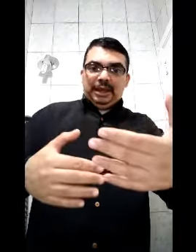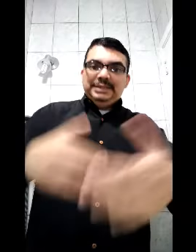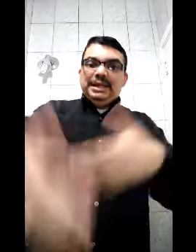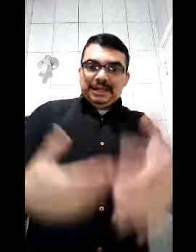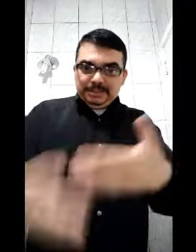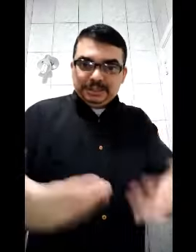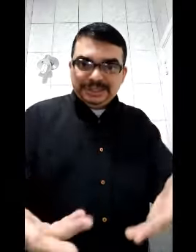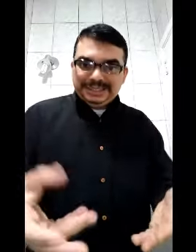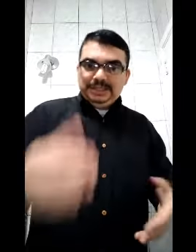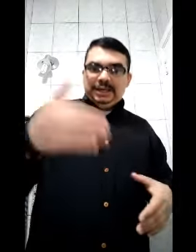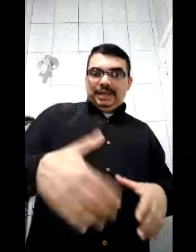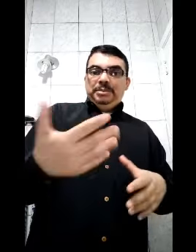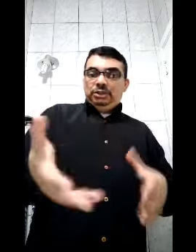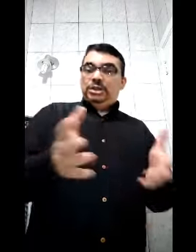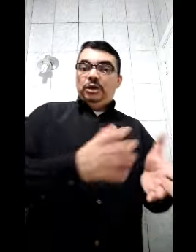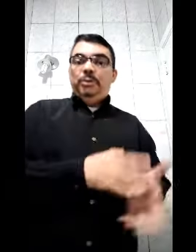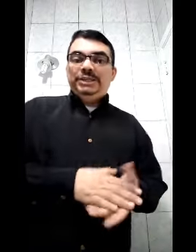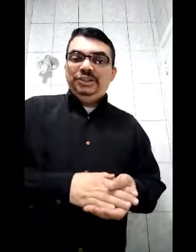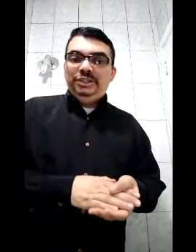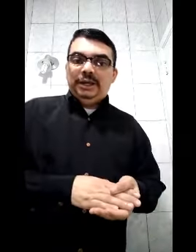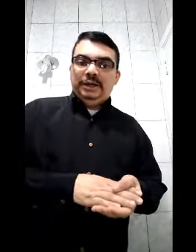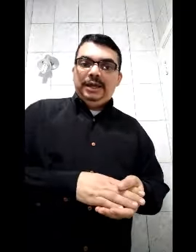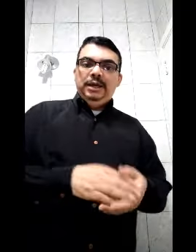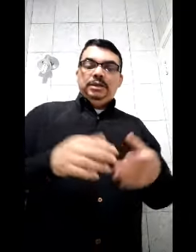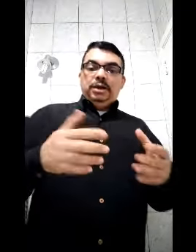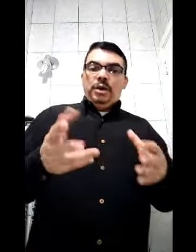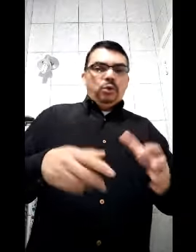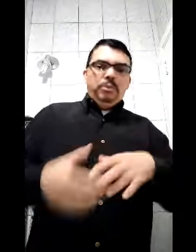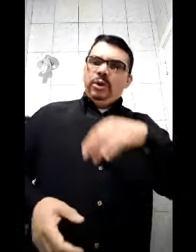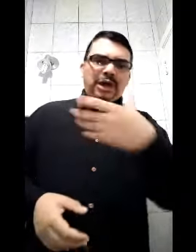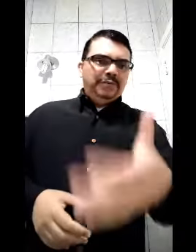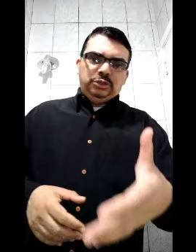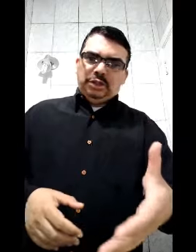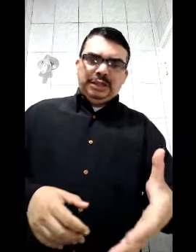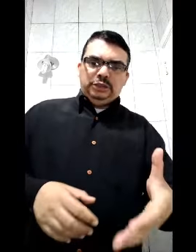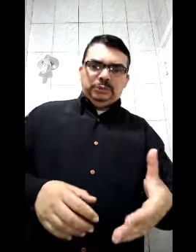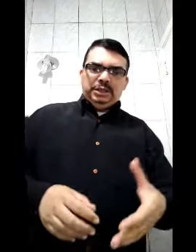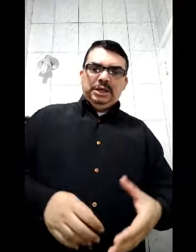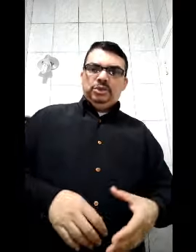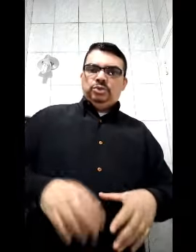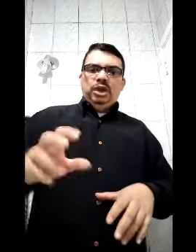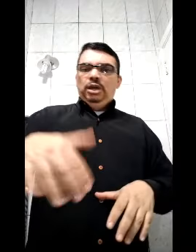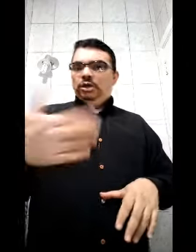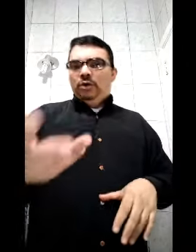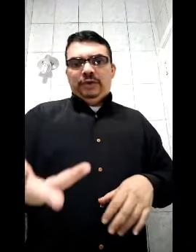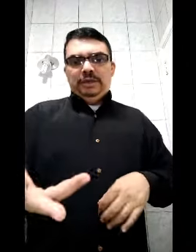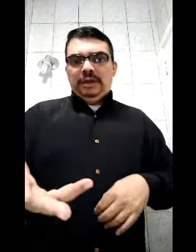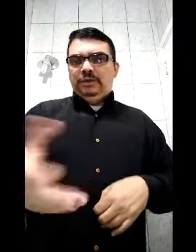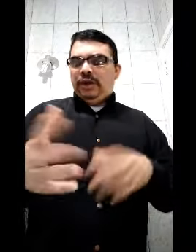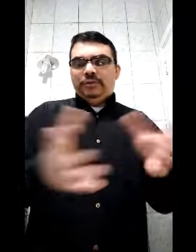Essa reclamação em si era mentira, não procedia, né? Então a Globo notava sobre 10% e 90%, ficava